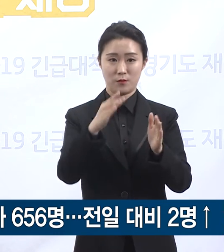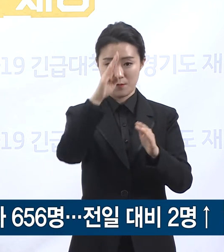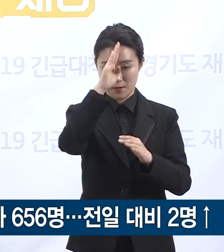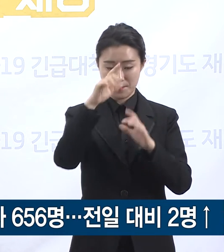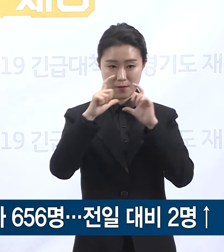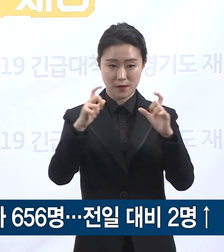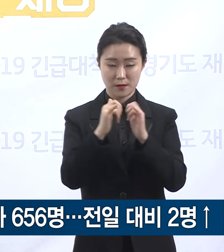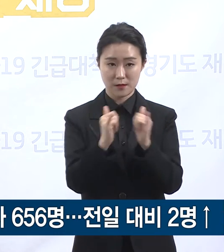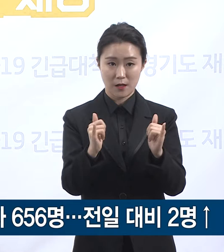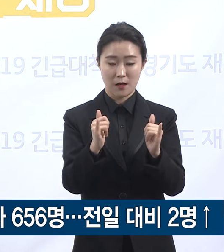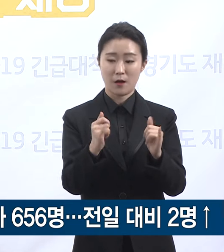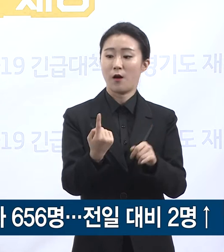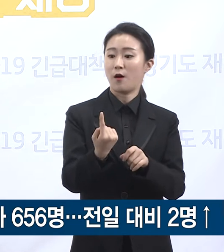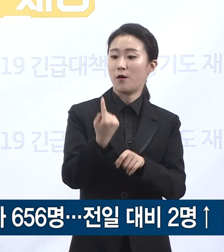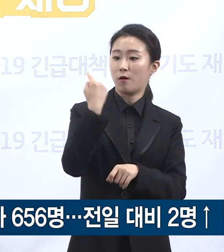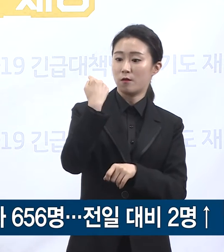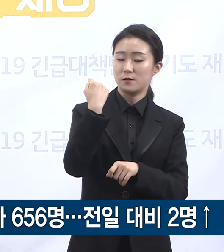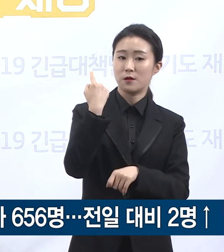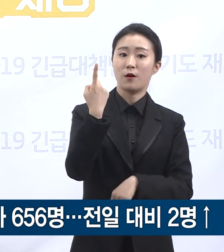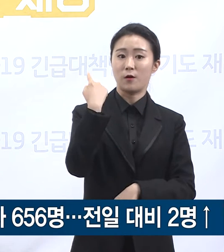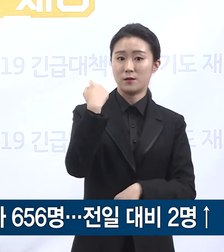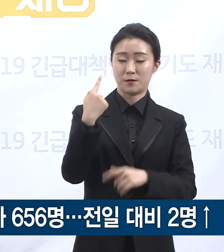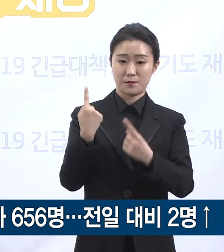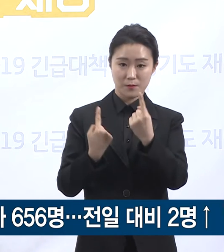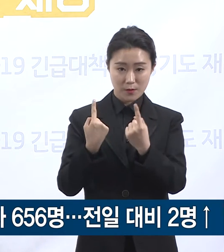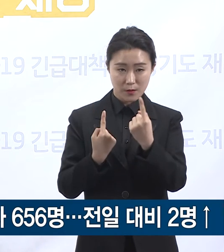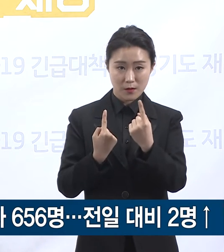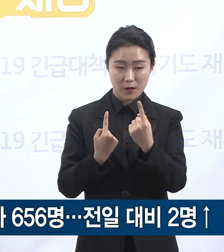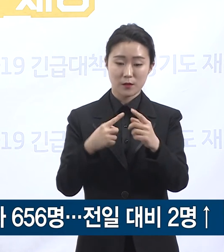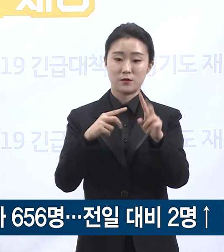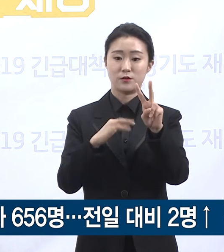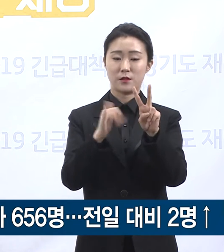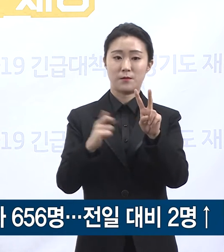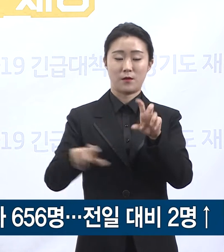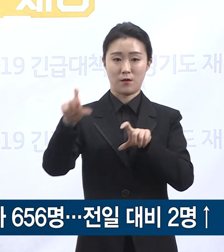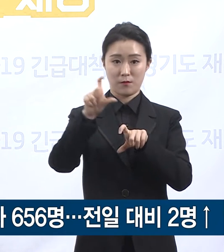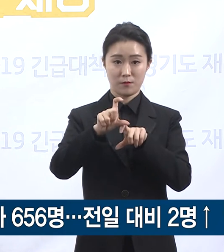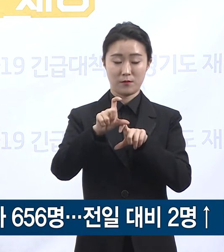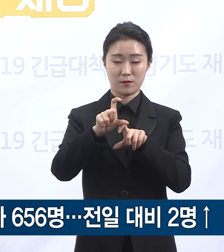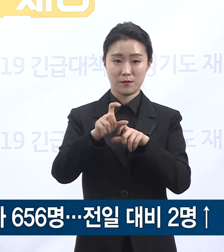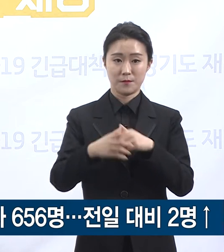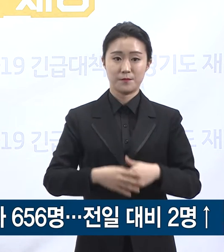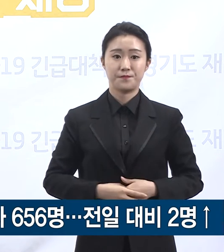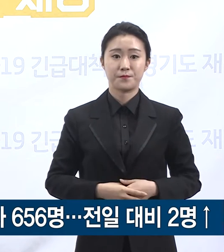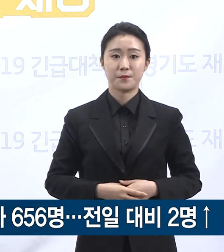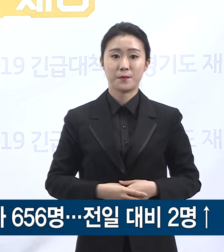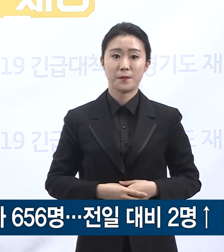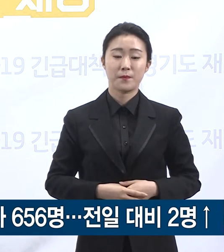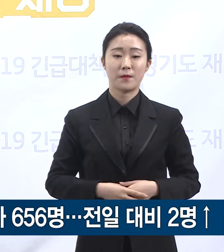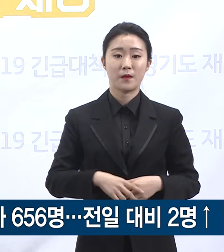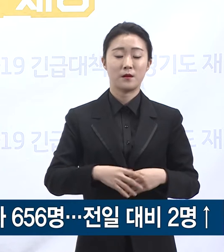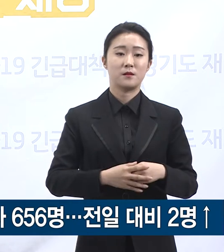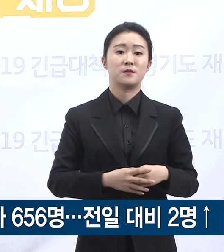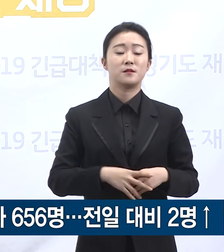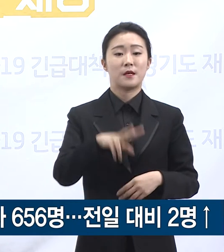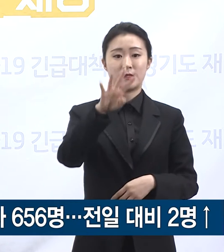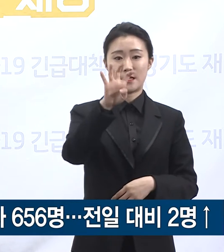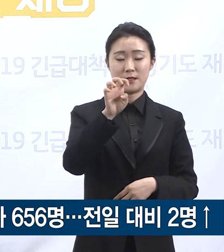대비 2명이 증가한 총 656명입니다. 인구 100만 명당 확진자 발생 수는 47